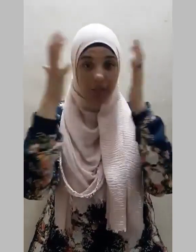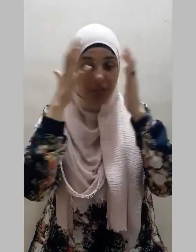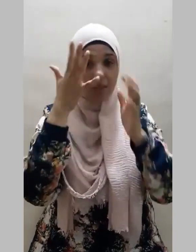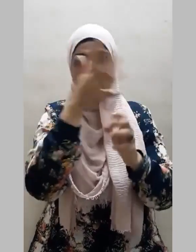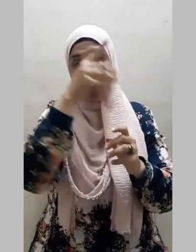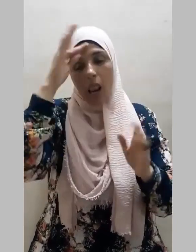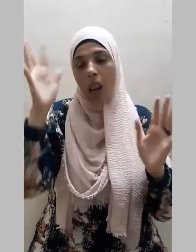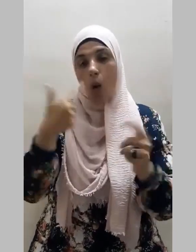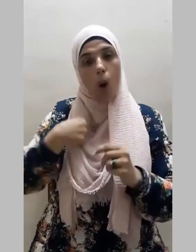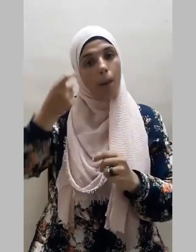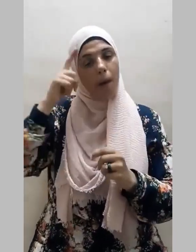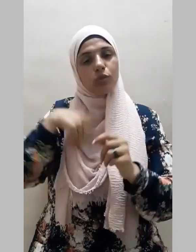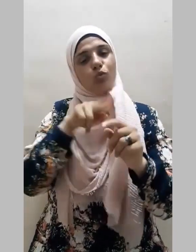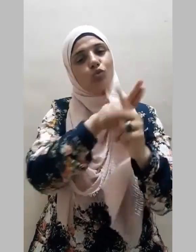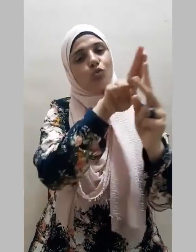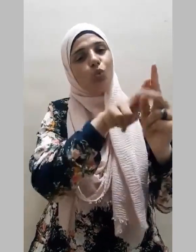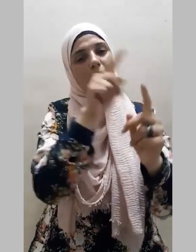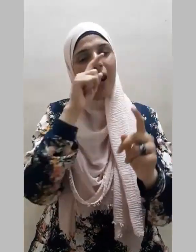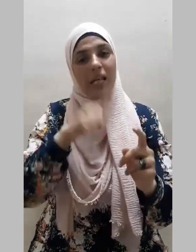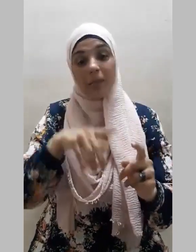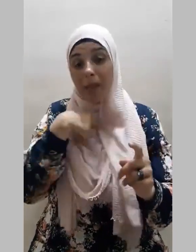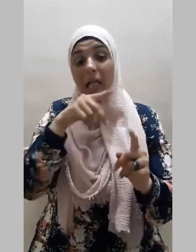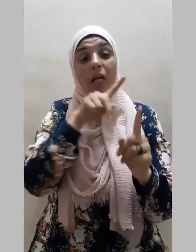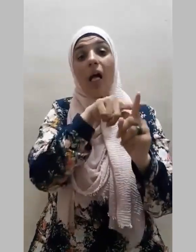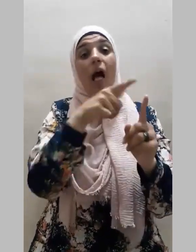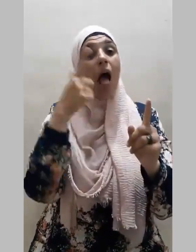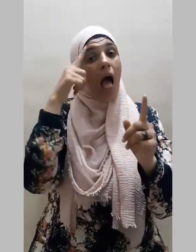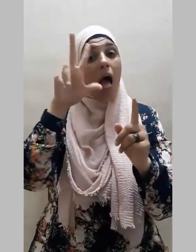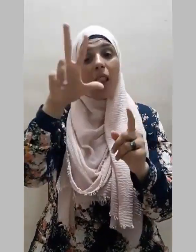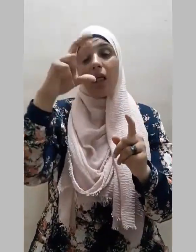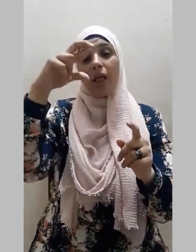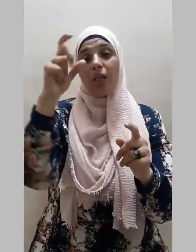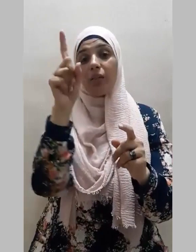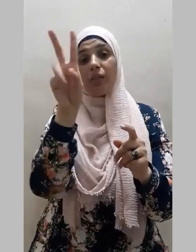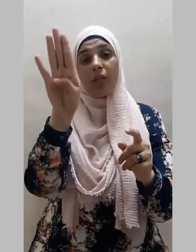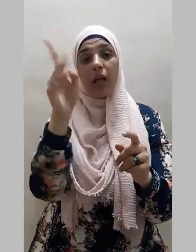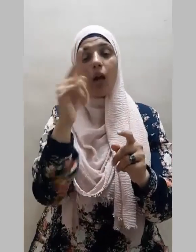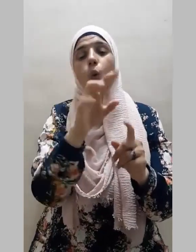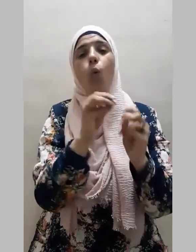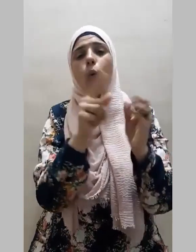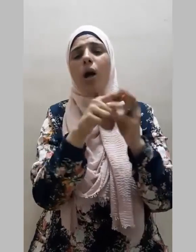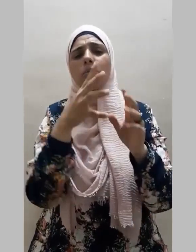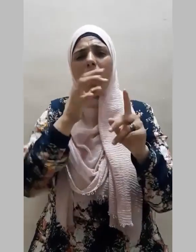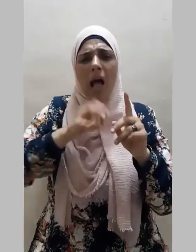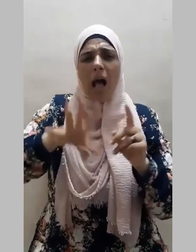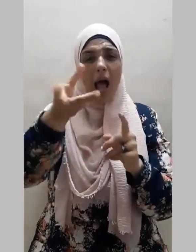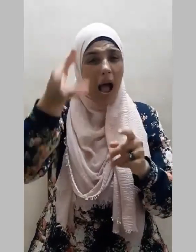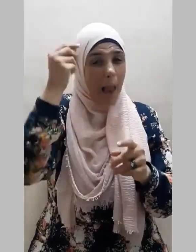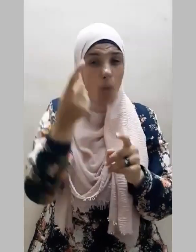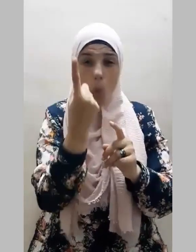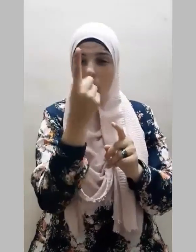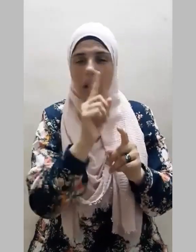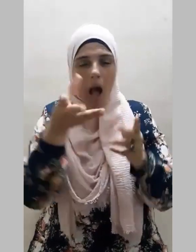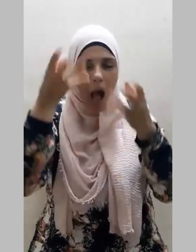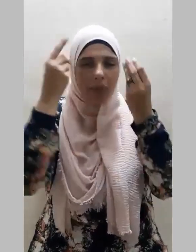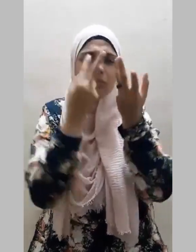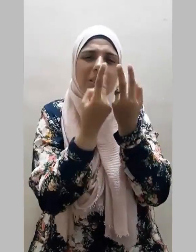تعلمون فكلمة الذكر أعم من أن تقصر على علم بعينه فالأمر